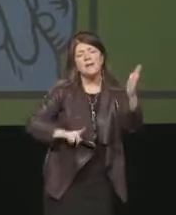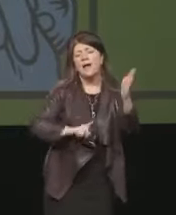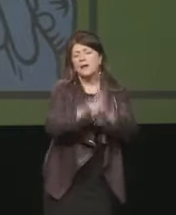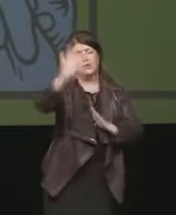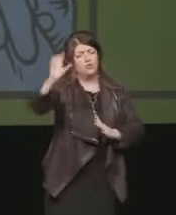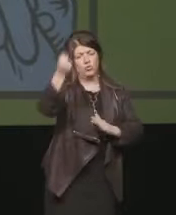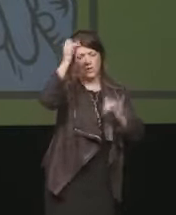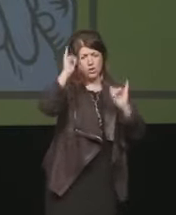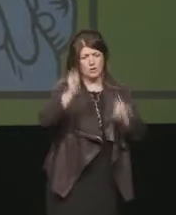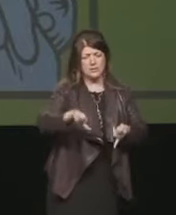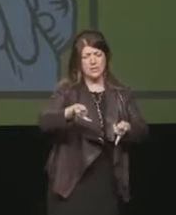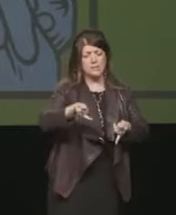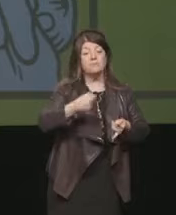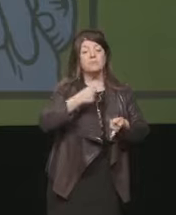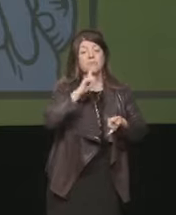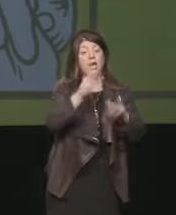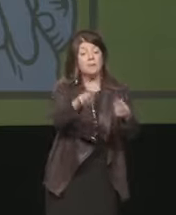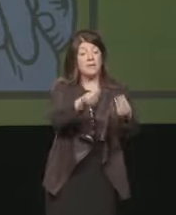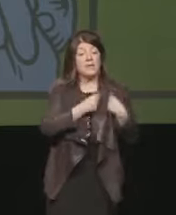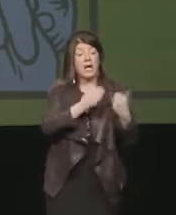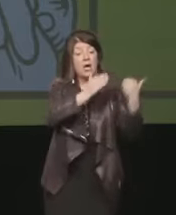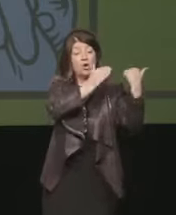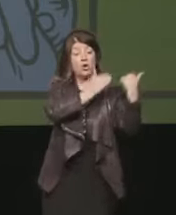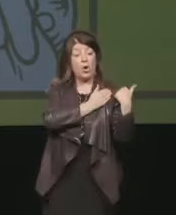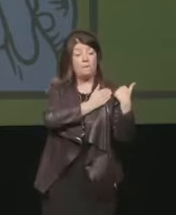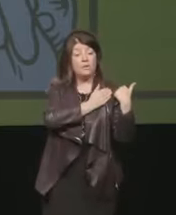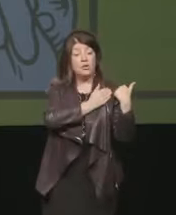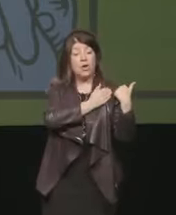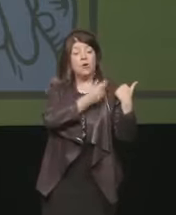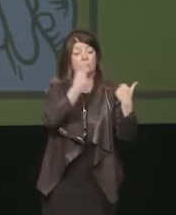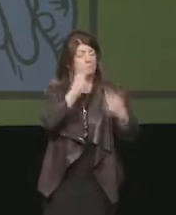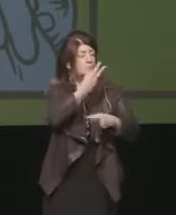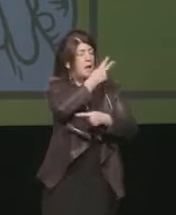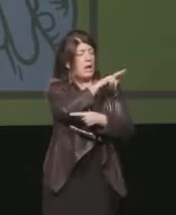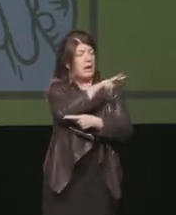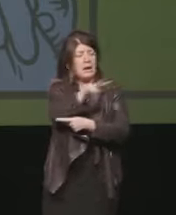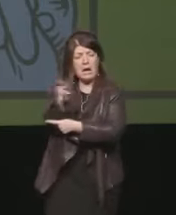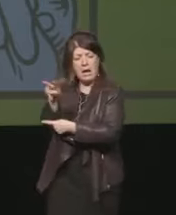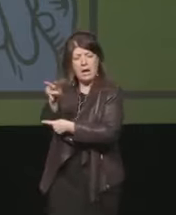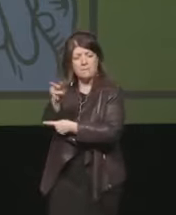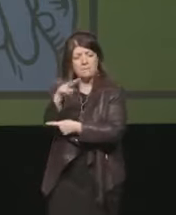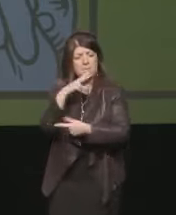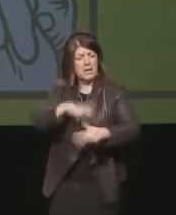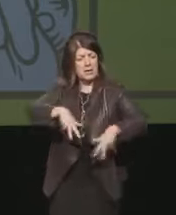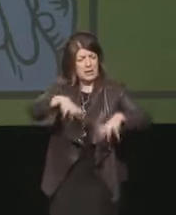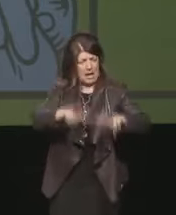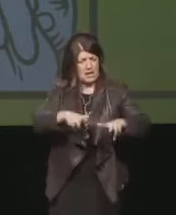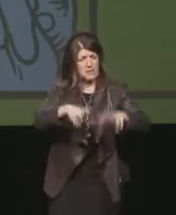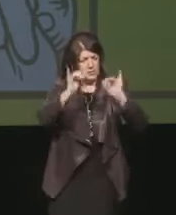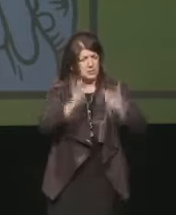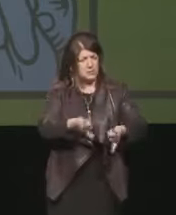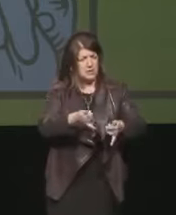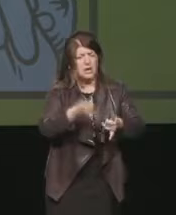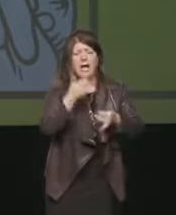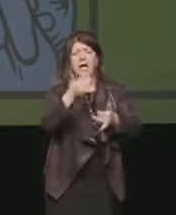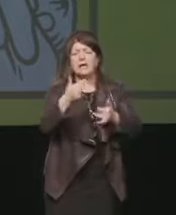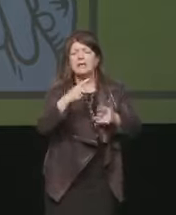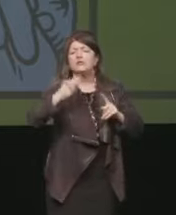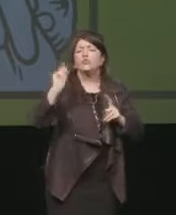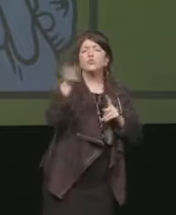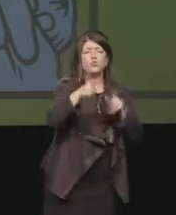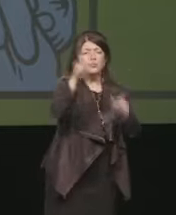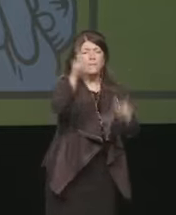Consapevole di avere un preciso compito di supervisione e di garanzia, ma anche di gestione dei rapporti con tutti i player della partita.